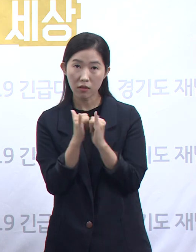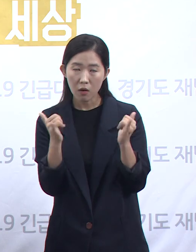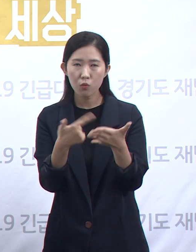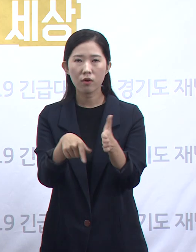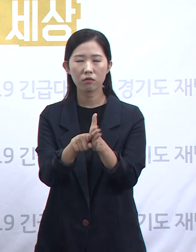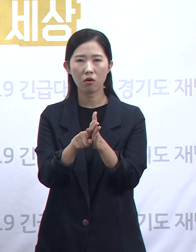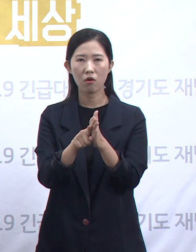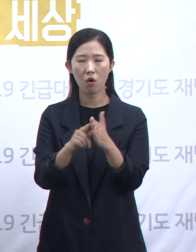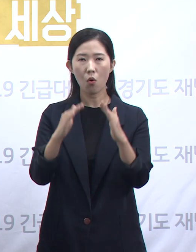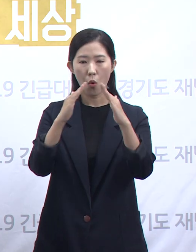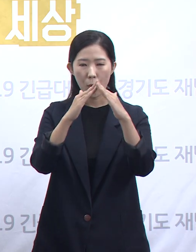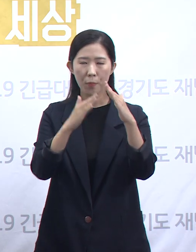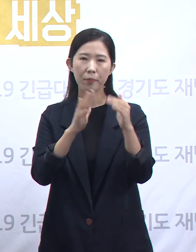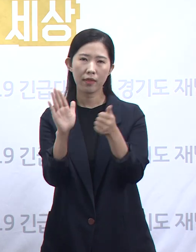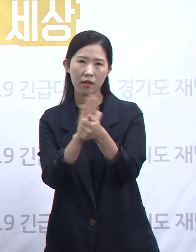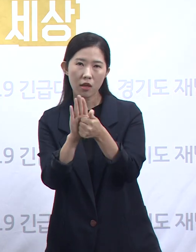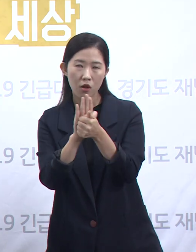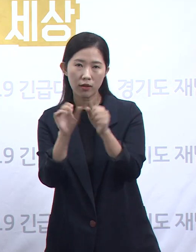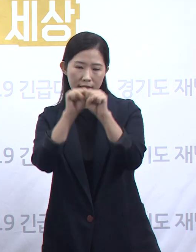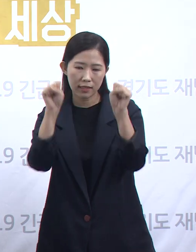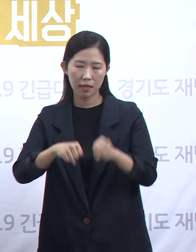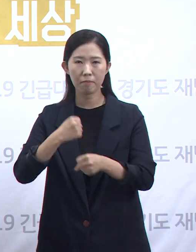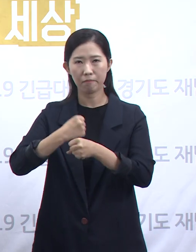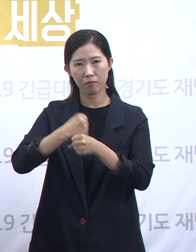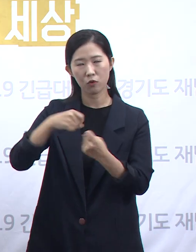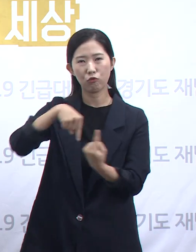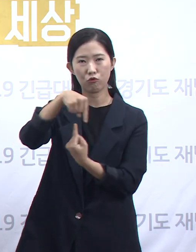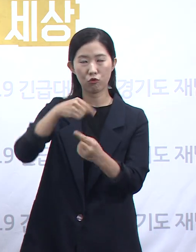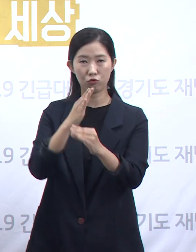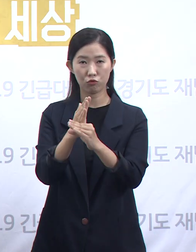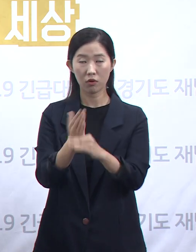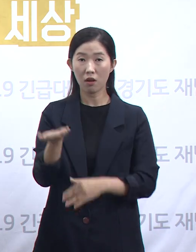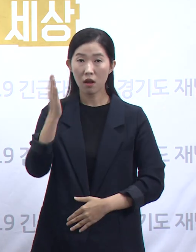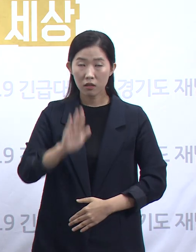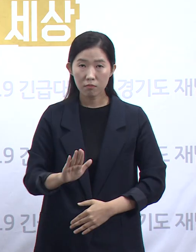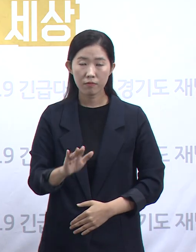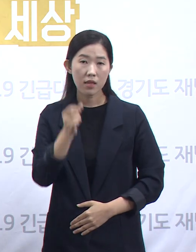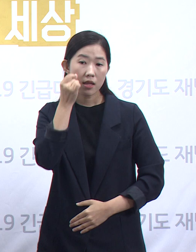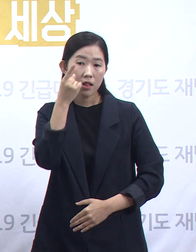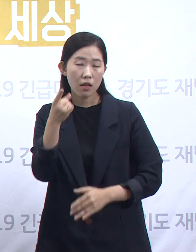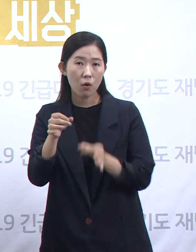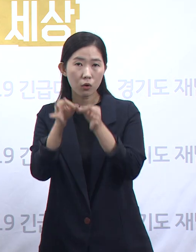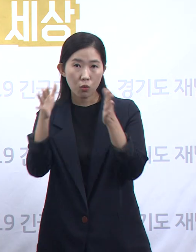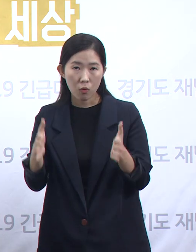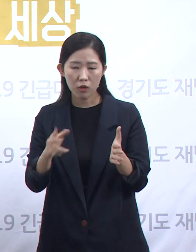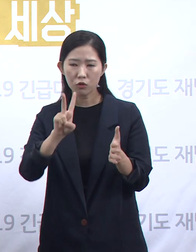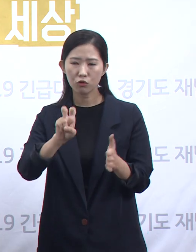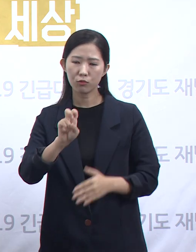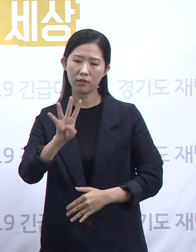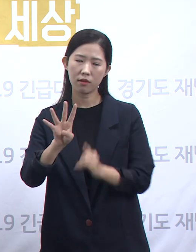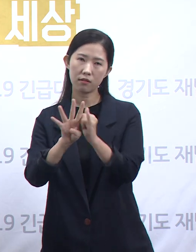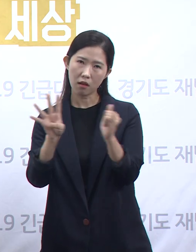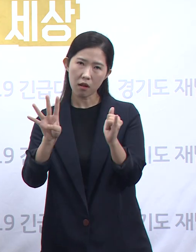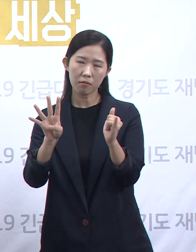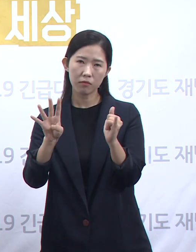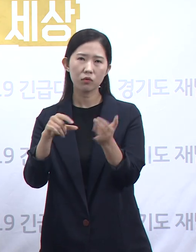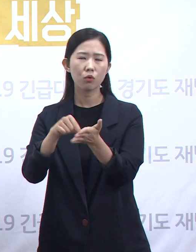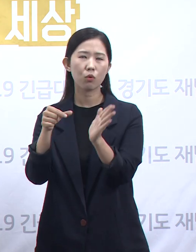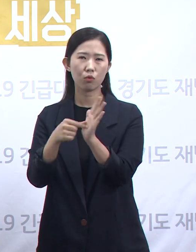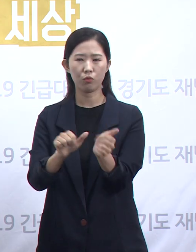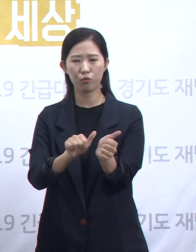그럼에도 불구하고 도내에서 최근 1개월간 24명 정도의 확진자가 안타깝게 생명을 이뤘습니다.